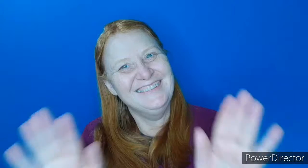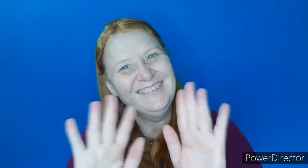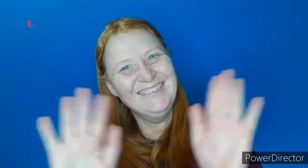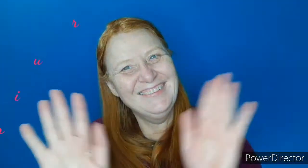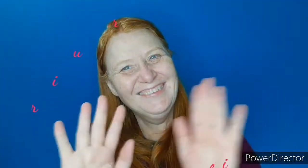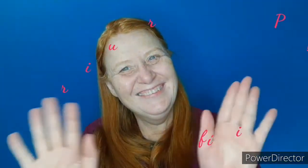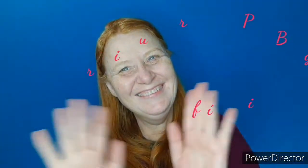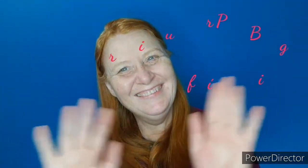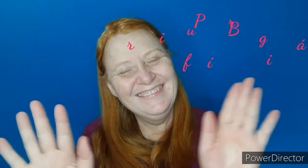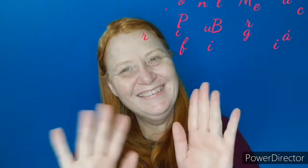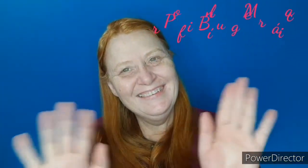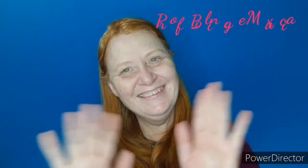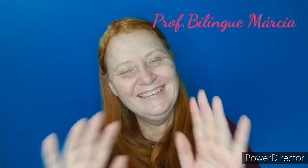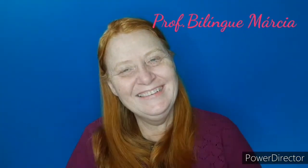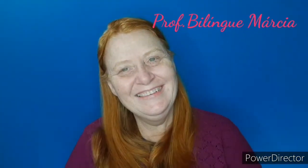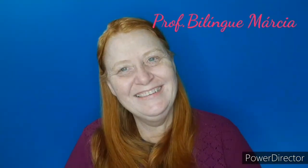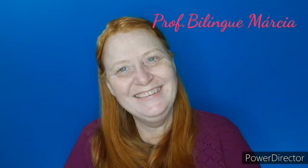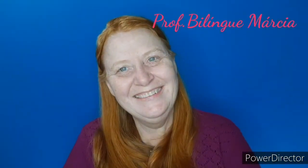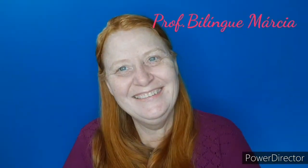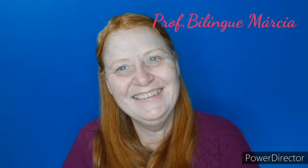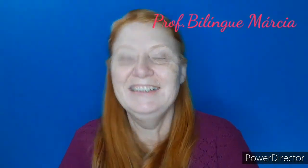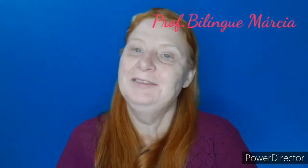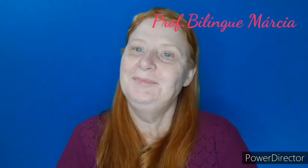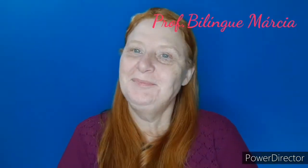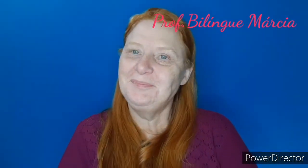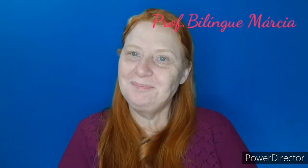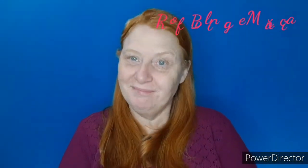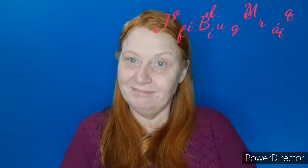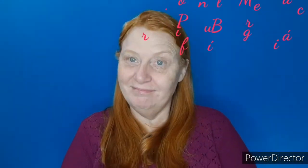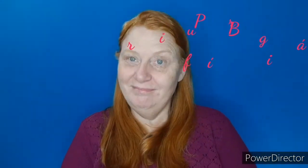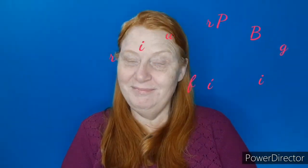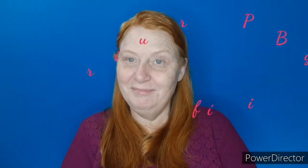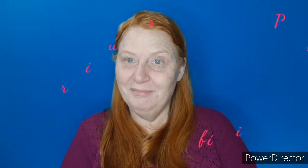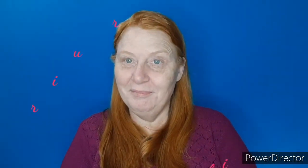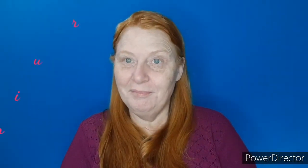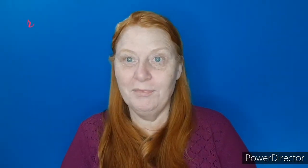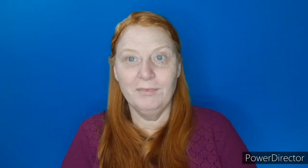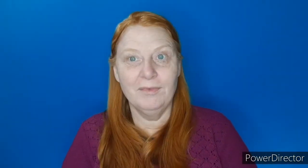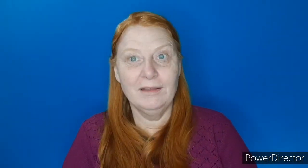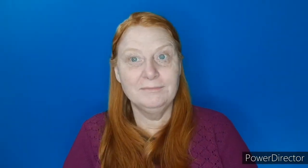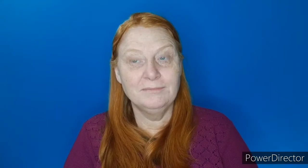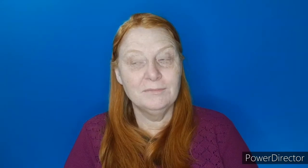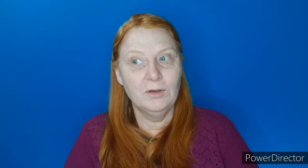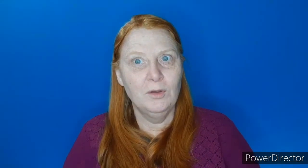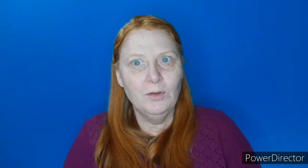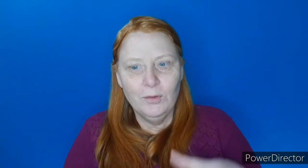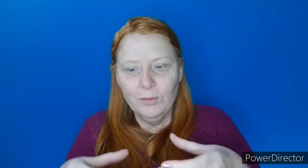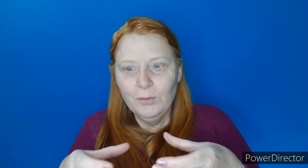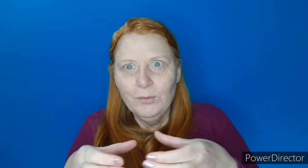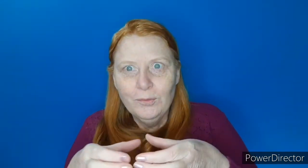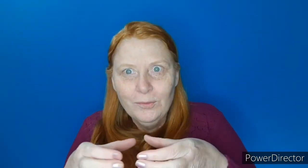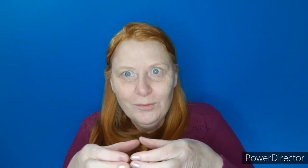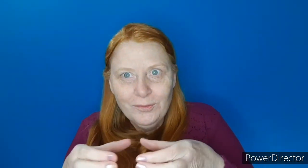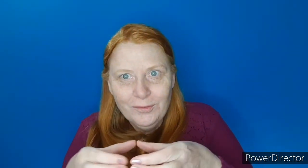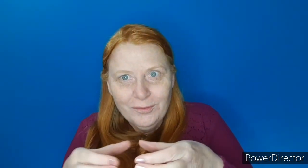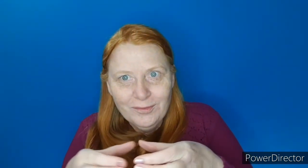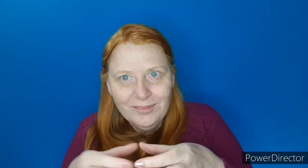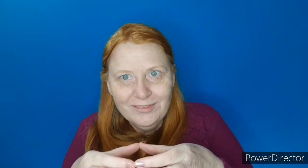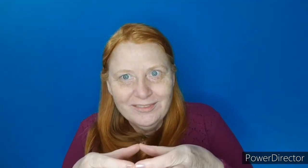Olá, sou a professora bilíngue Márcia, Libras Português. O nosso